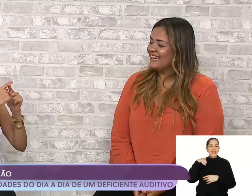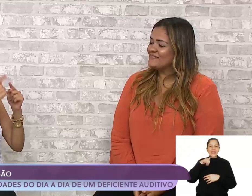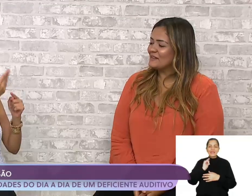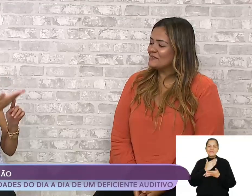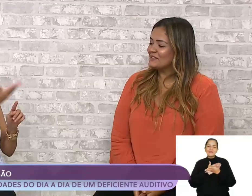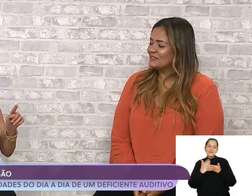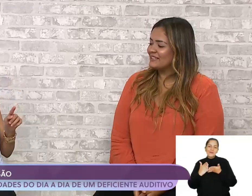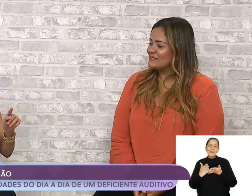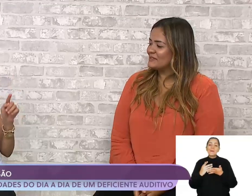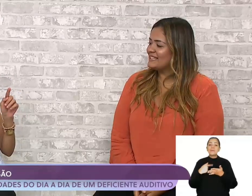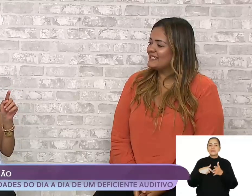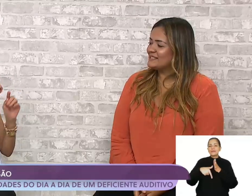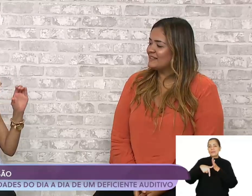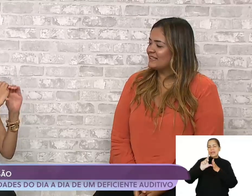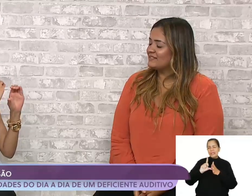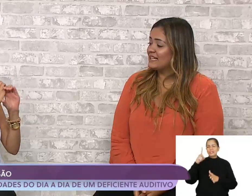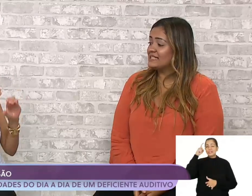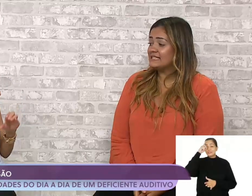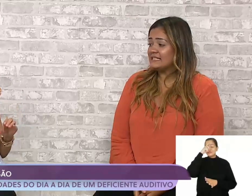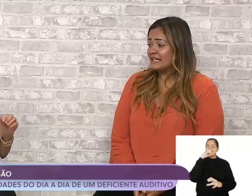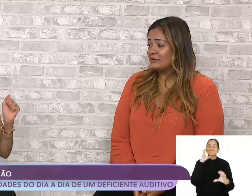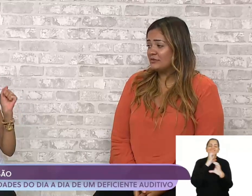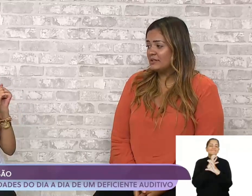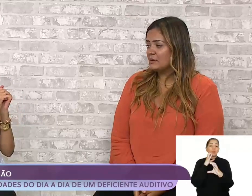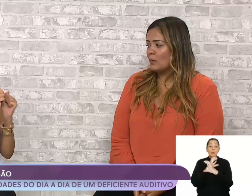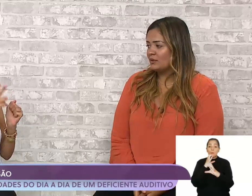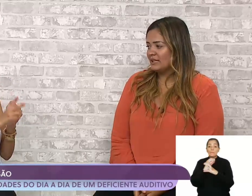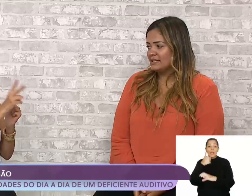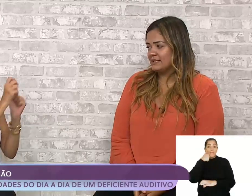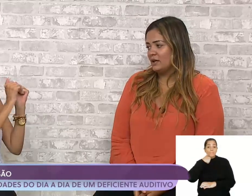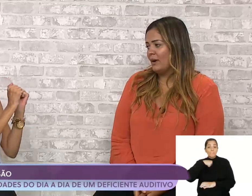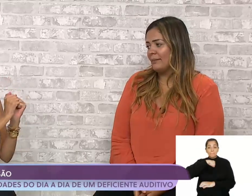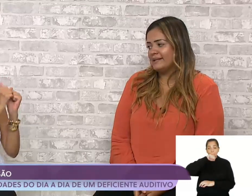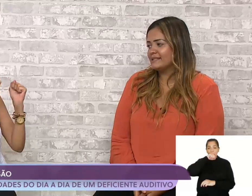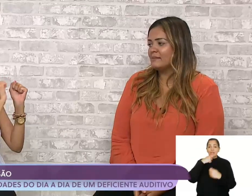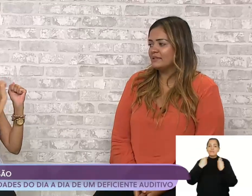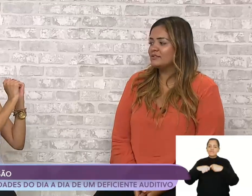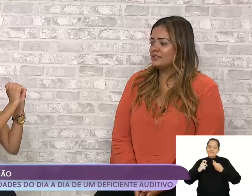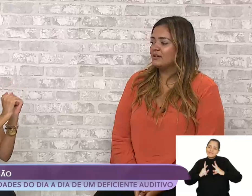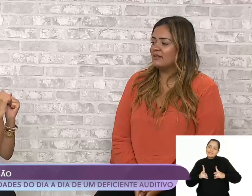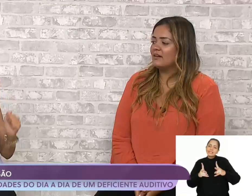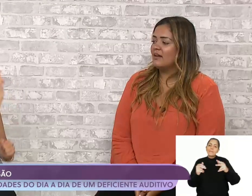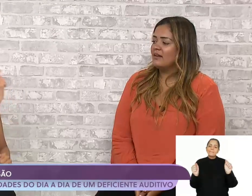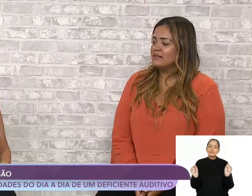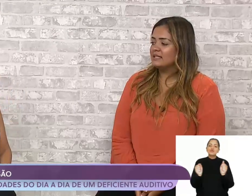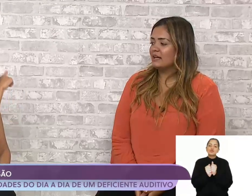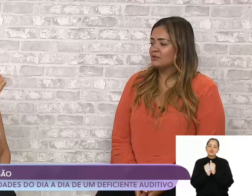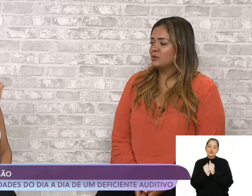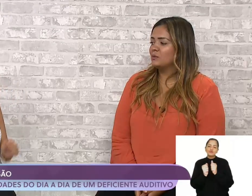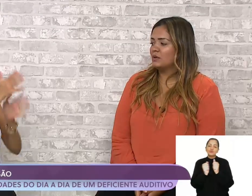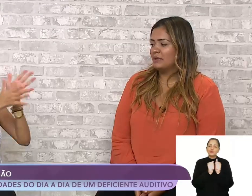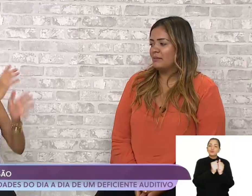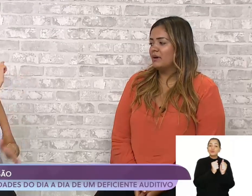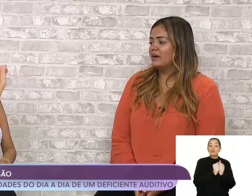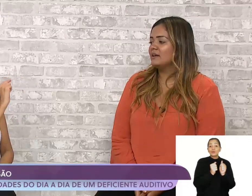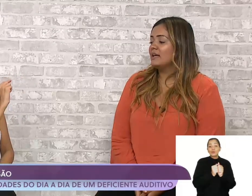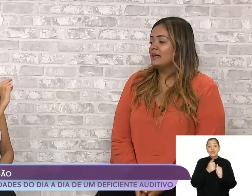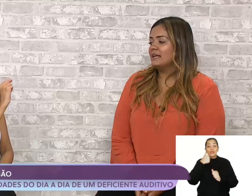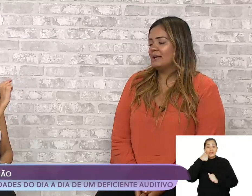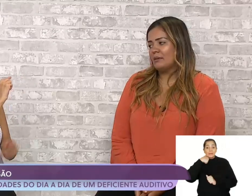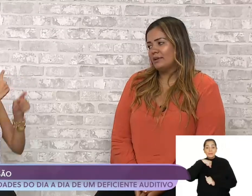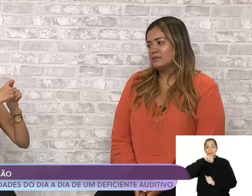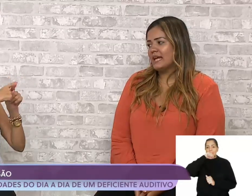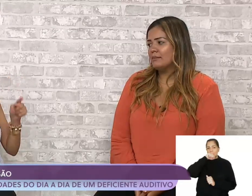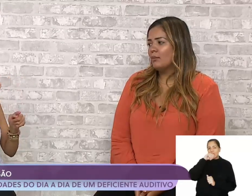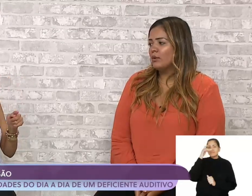Emily, né? Me acompanhou desde o início da gravidez e antes era difícil a comunicação. A mãe sempre tinha que estar junto, a minha mãe.